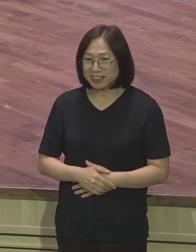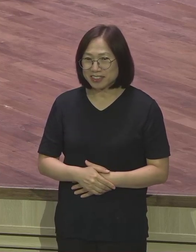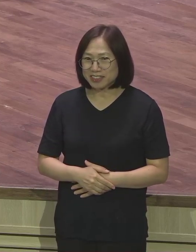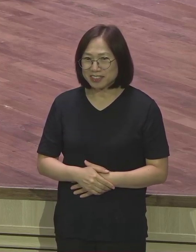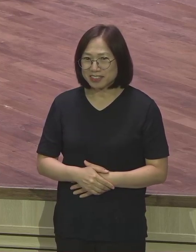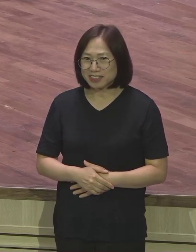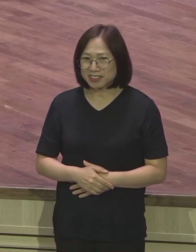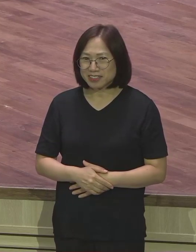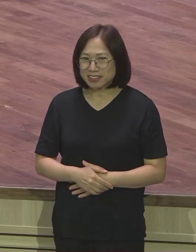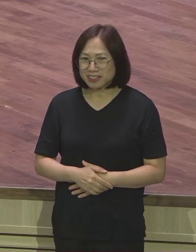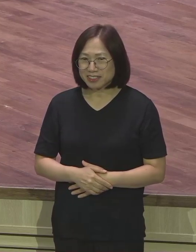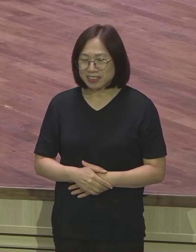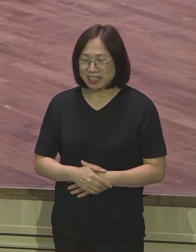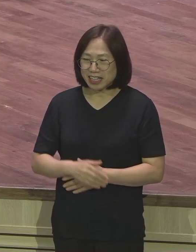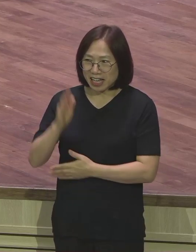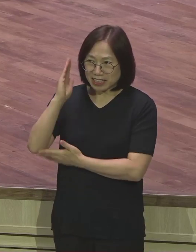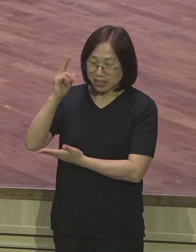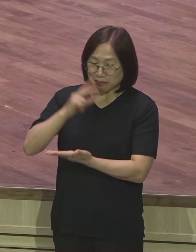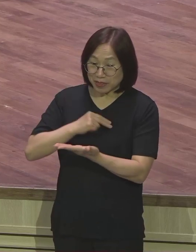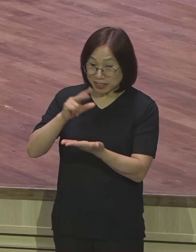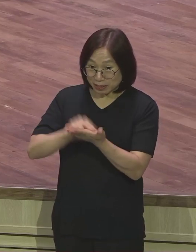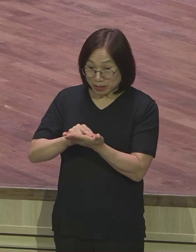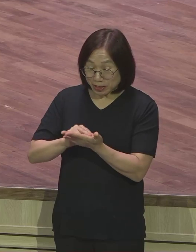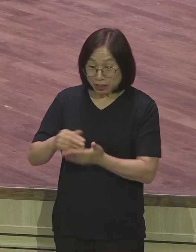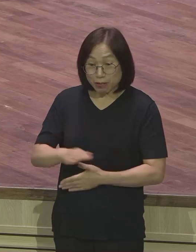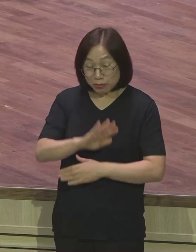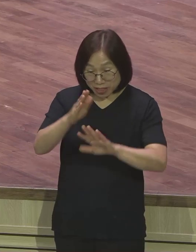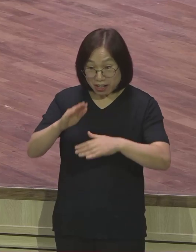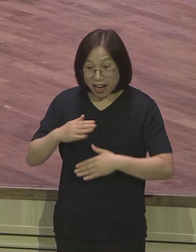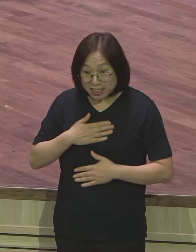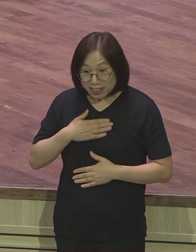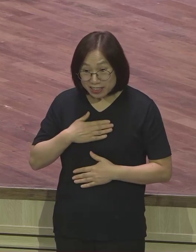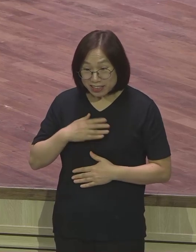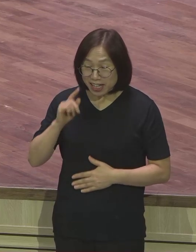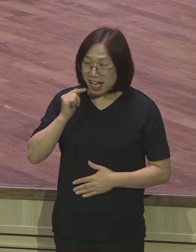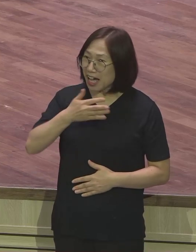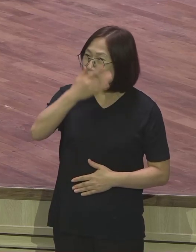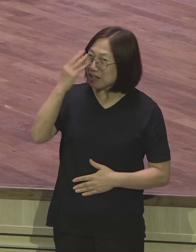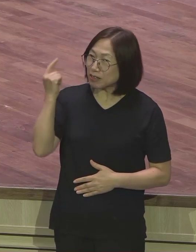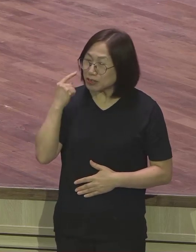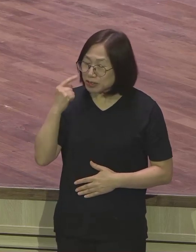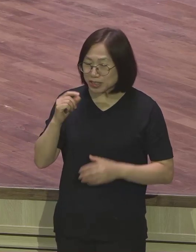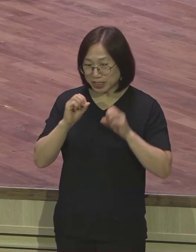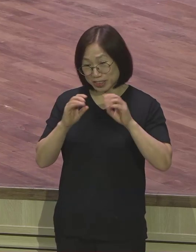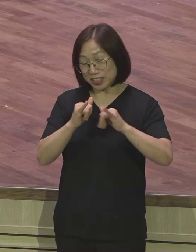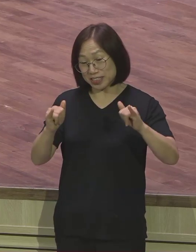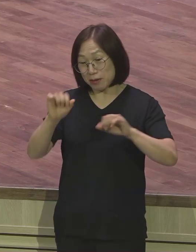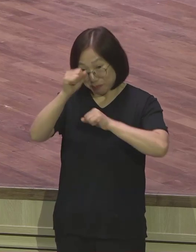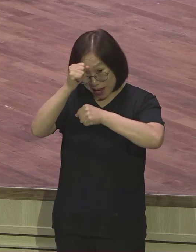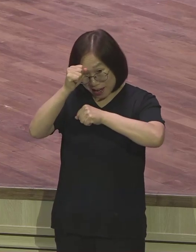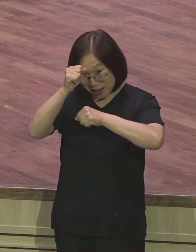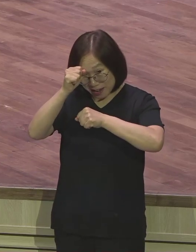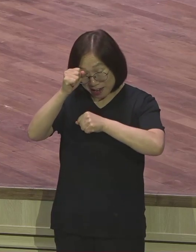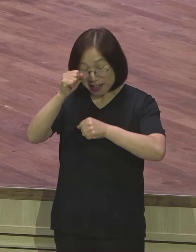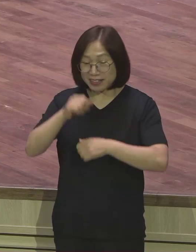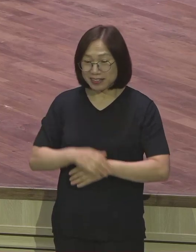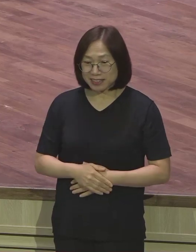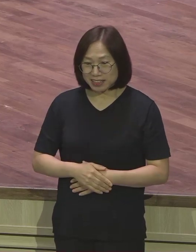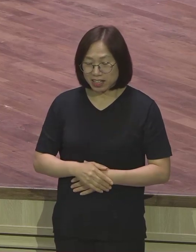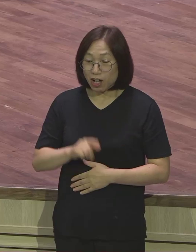근데 그 강단 말씀 내용이 여러분 다 아시는 것처럼 아름다운 소식을 전하는 자리 바리다 거기까지는 괜찮은데